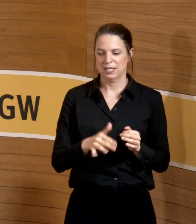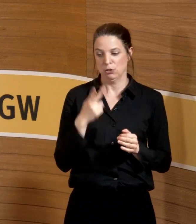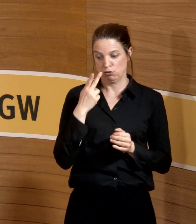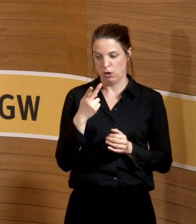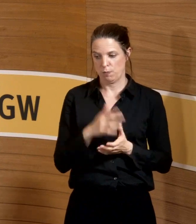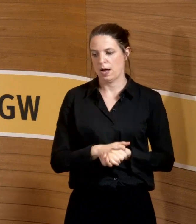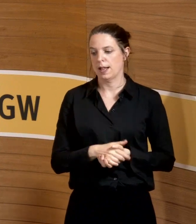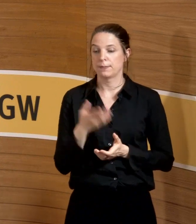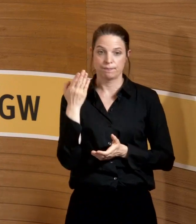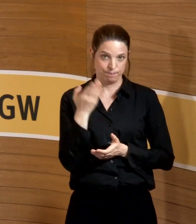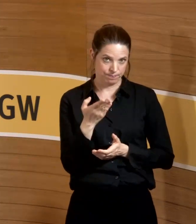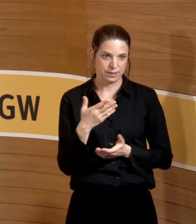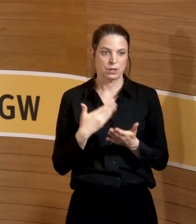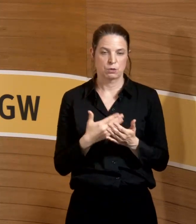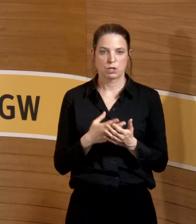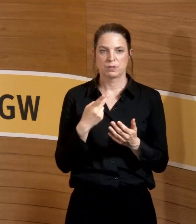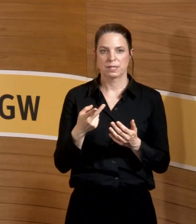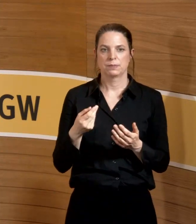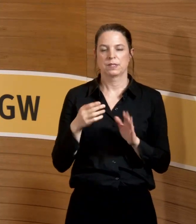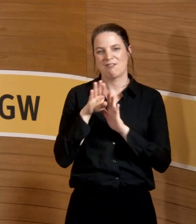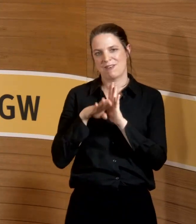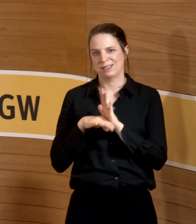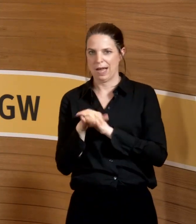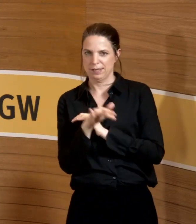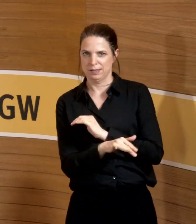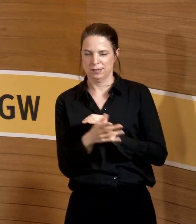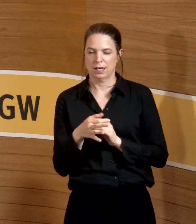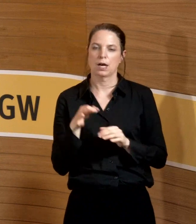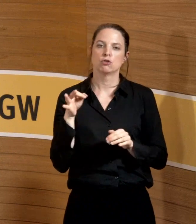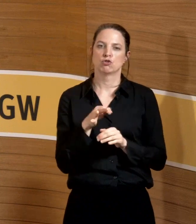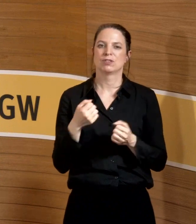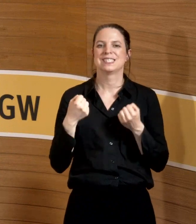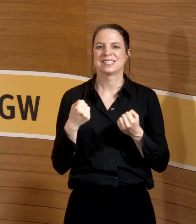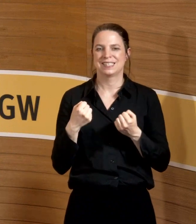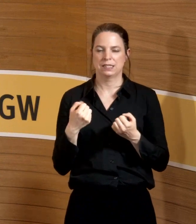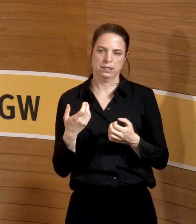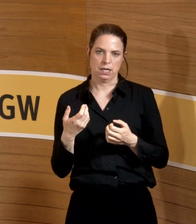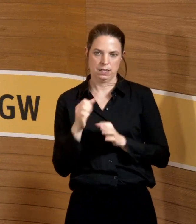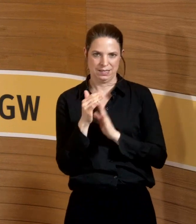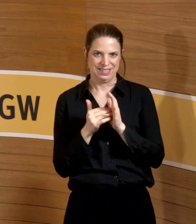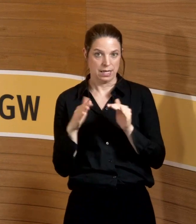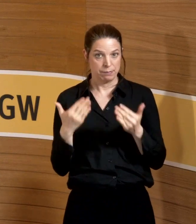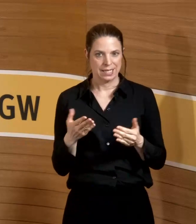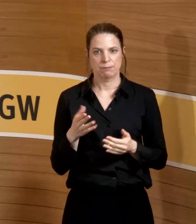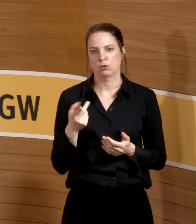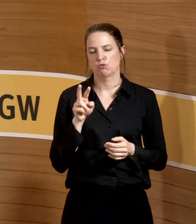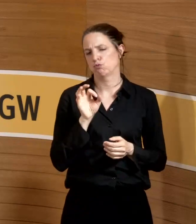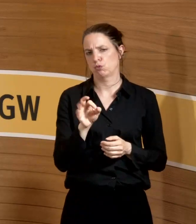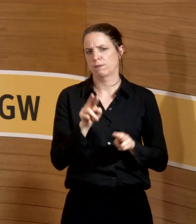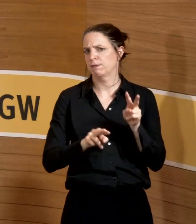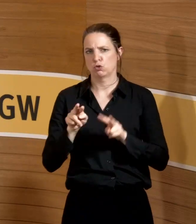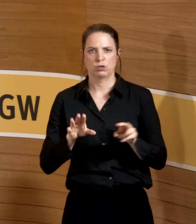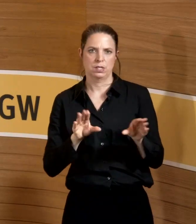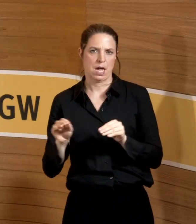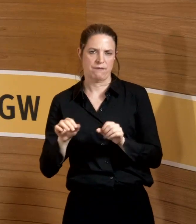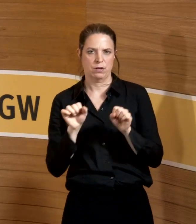Sie drauf. Da gibt es zum Beispiel auch Verzeichnisse, welche stichsicheren Systeme es für welche Anwendungsmöglichkeiten gibt. Ich empfehle